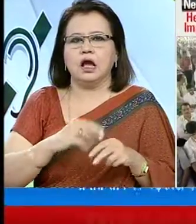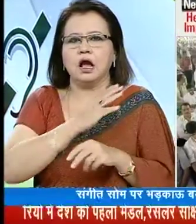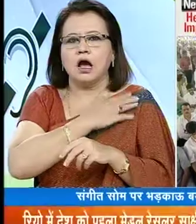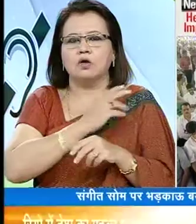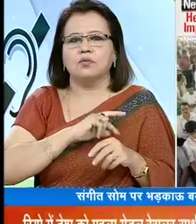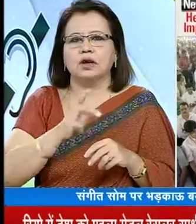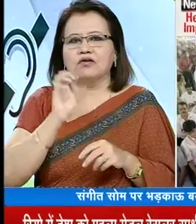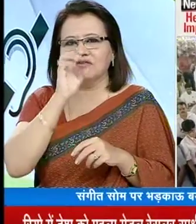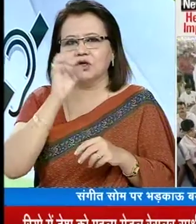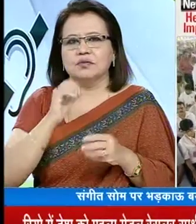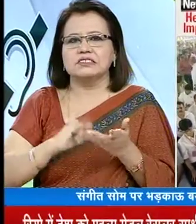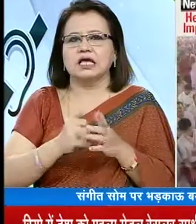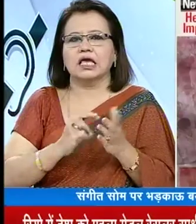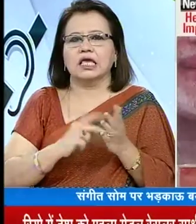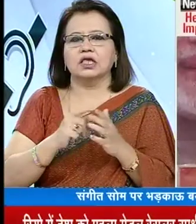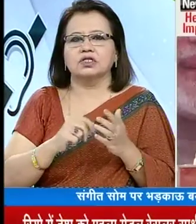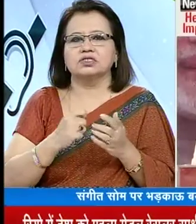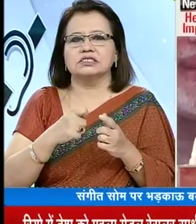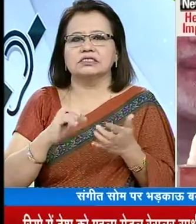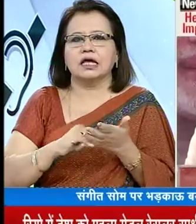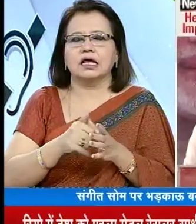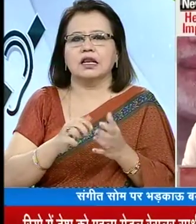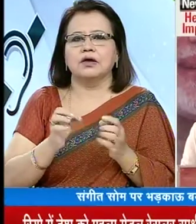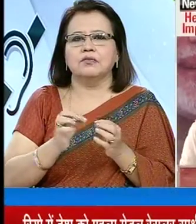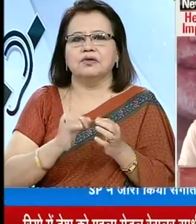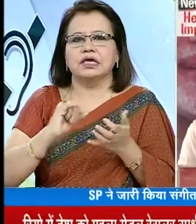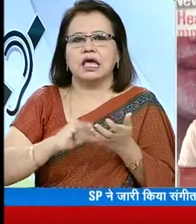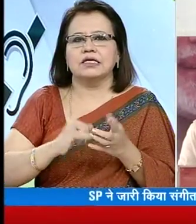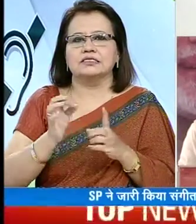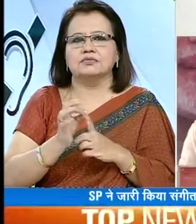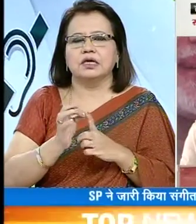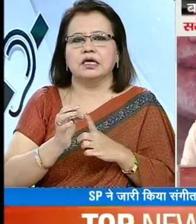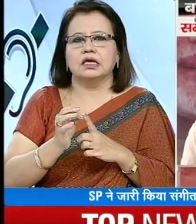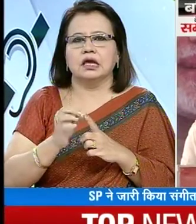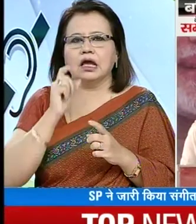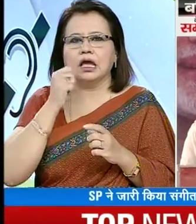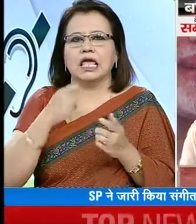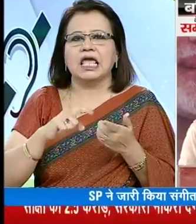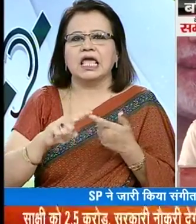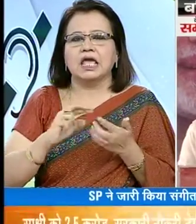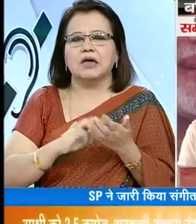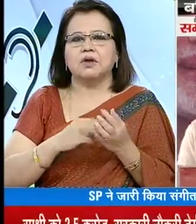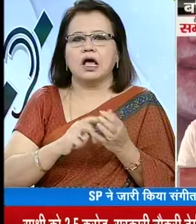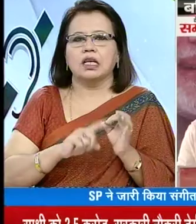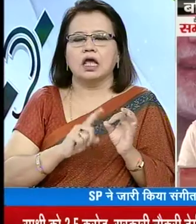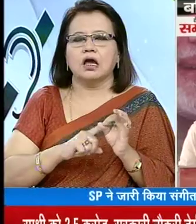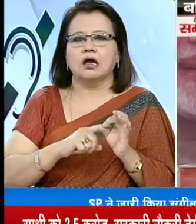अरोपय की वीडियो में संगीत सोम सरगना से बीज़ बीएसपी कैंडिडेट इमरान याकूब के खिलाफ भड़काउ